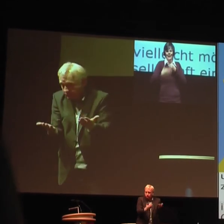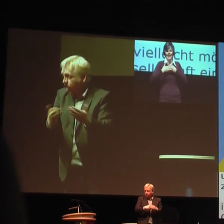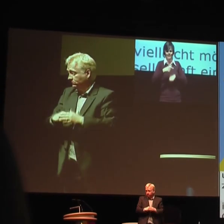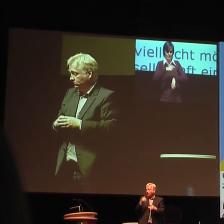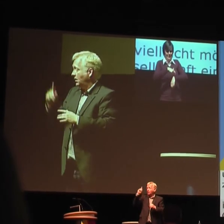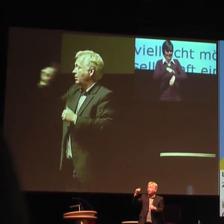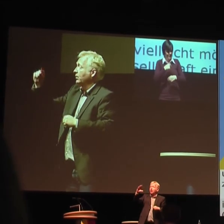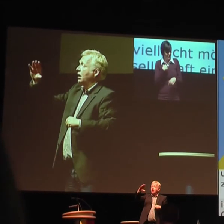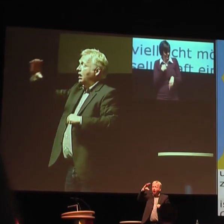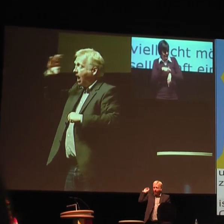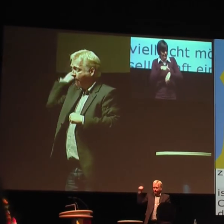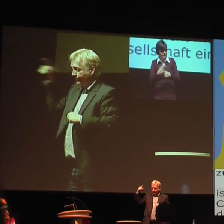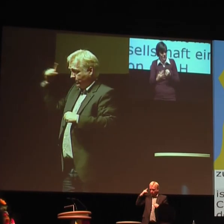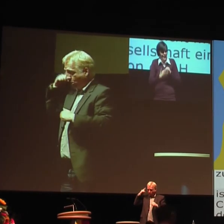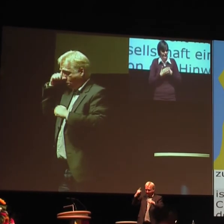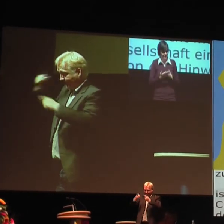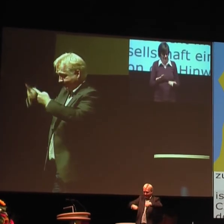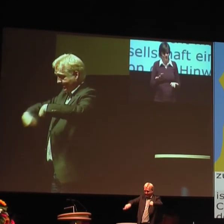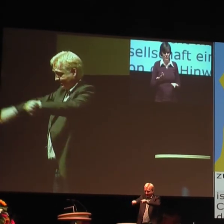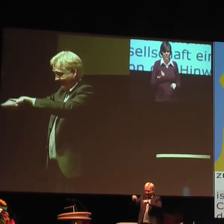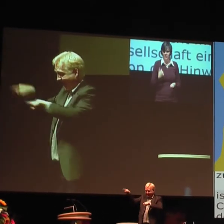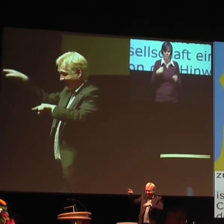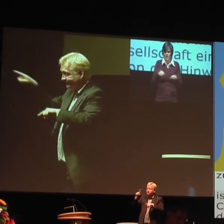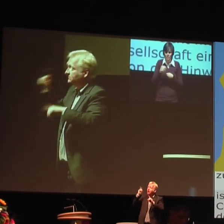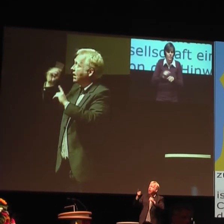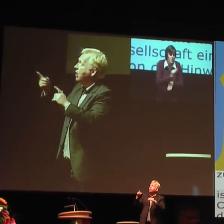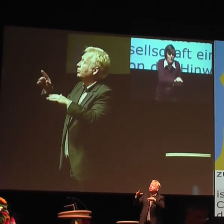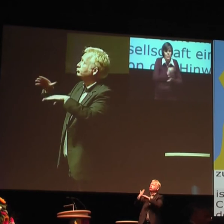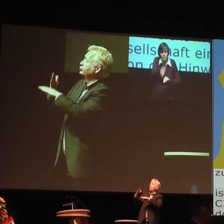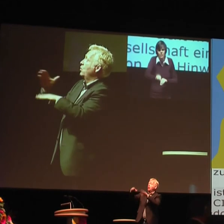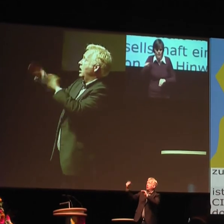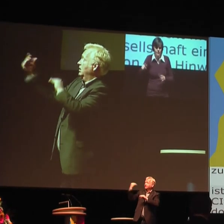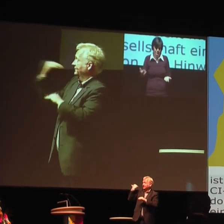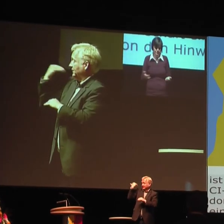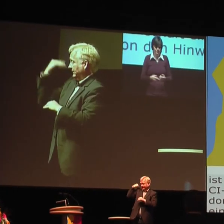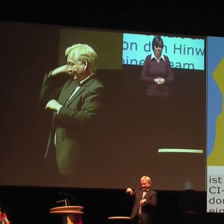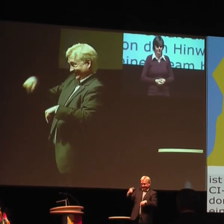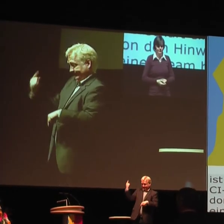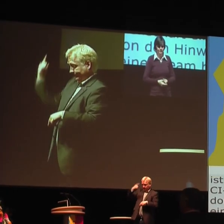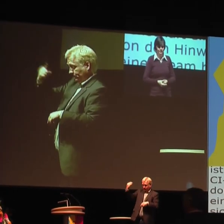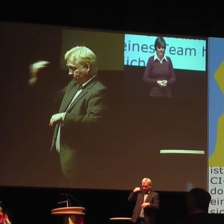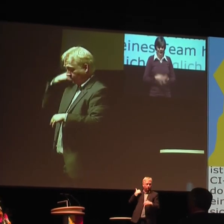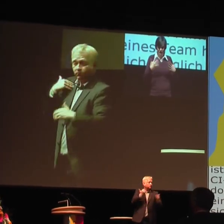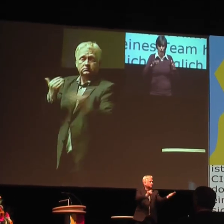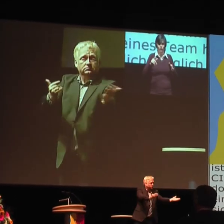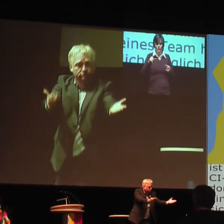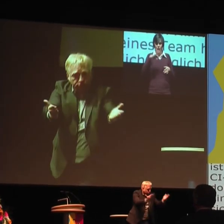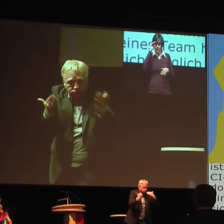es ist sicherlich möglich, auch mal an die CI-Gesellschaft heranzutreten und da um einen Besuch zu bitten. Und ich